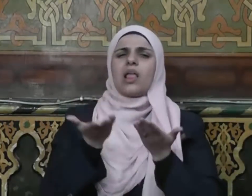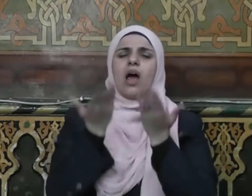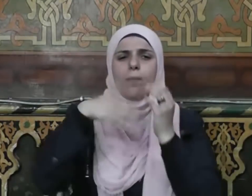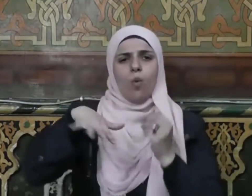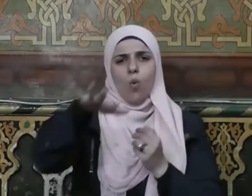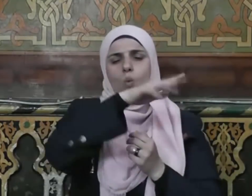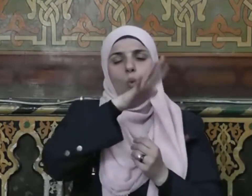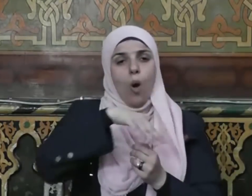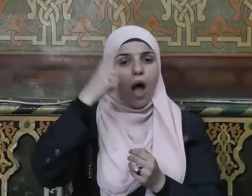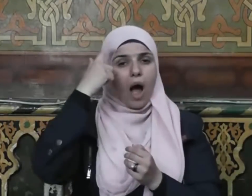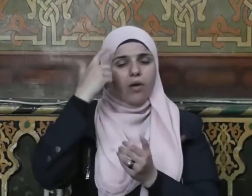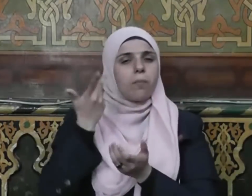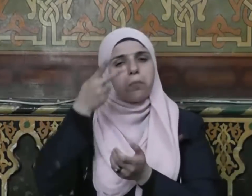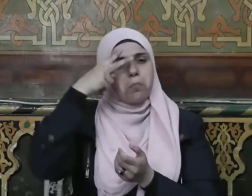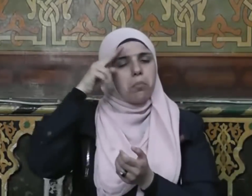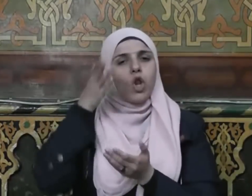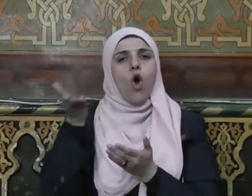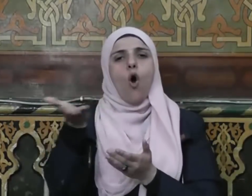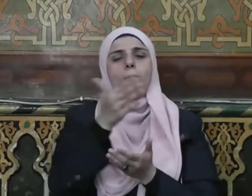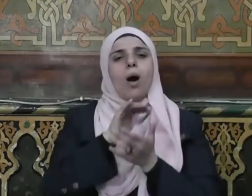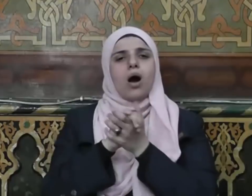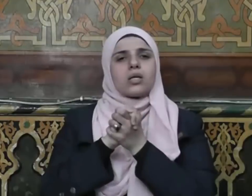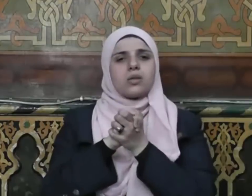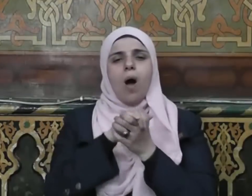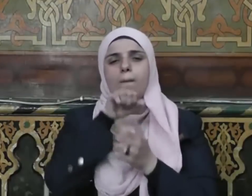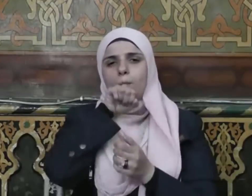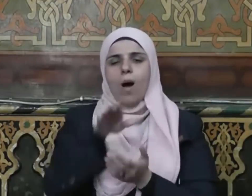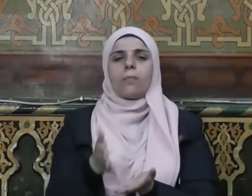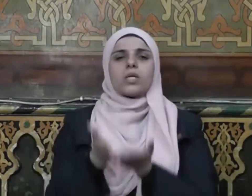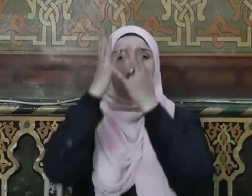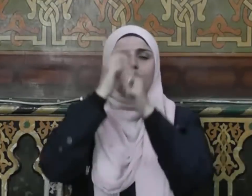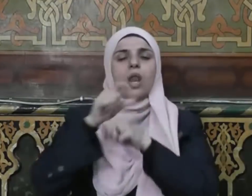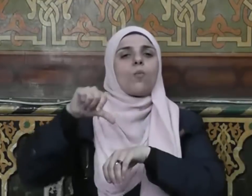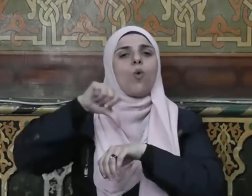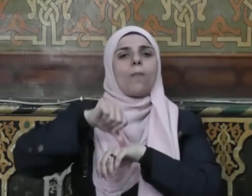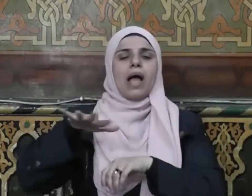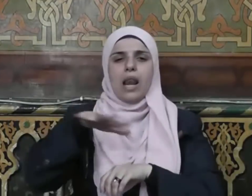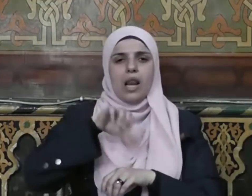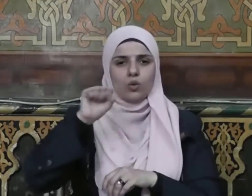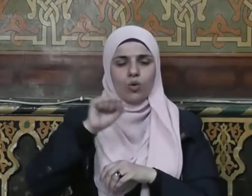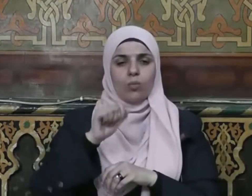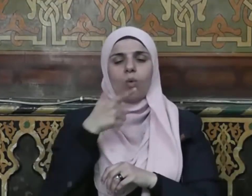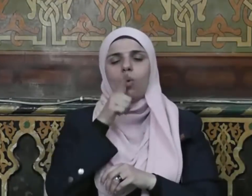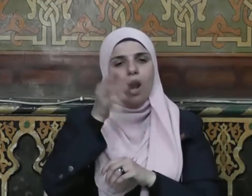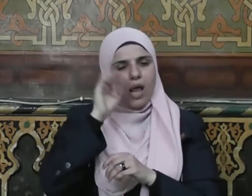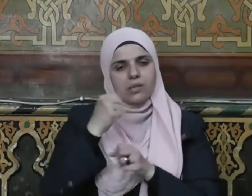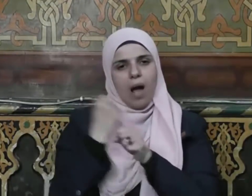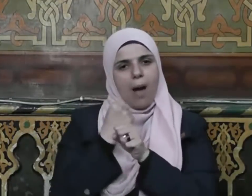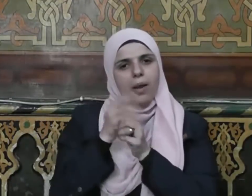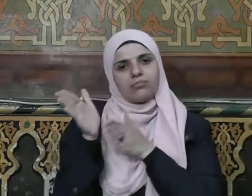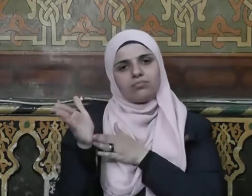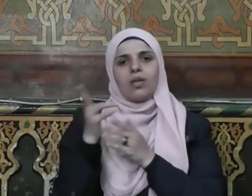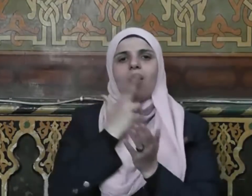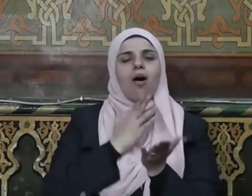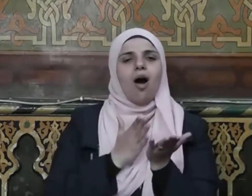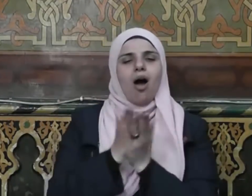ليتنا ندرك قدر أصحاب النبي صلى الله عليه وسلم ومكانتهم ونقتدي بأخلاقهم